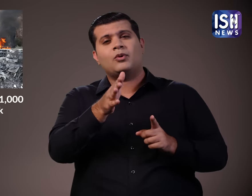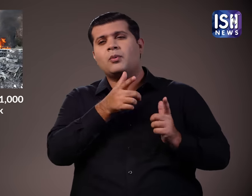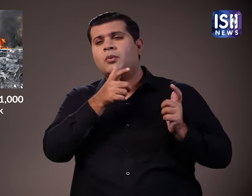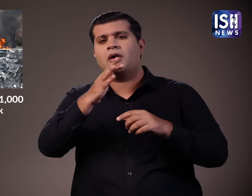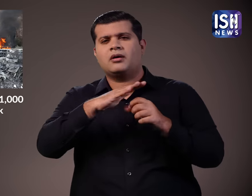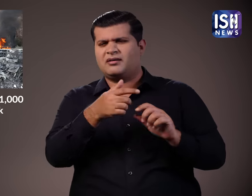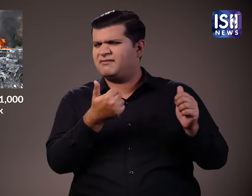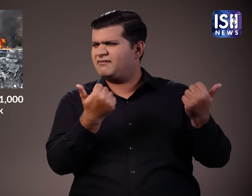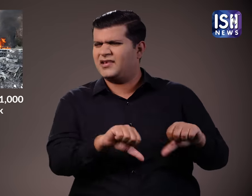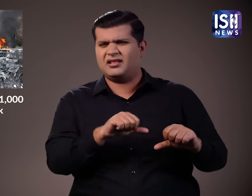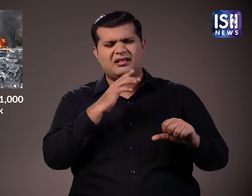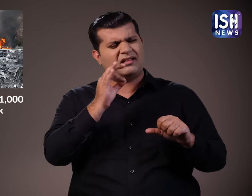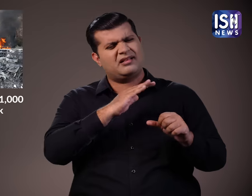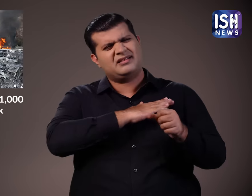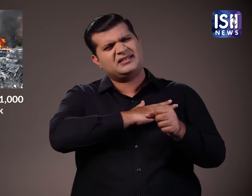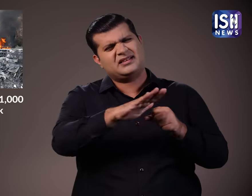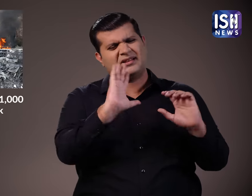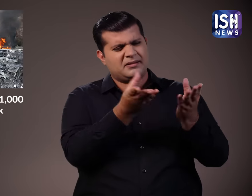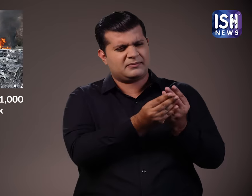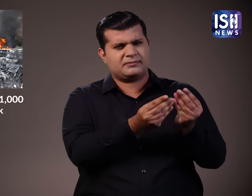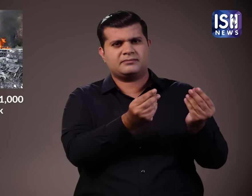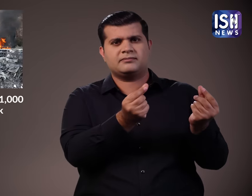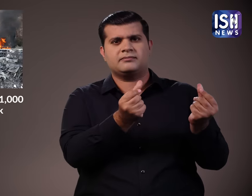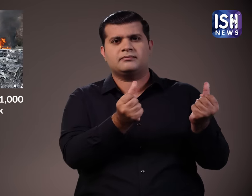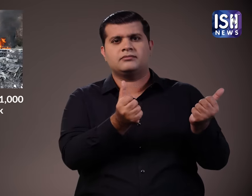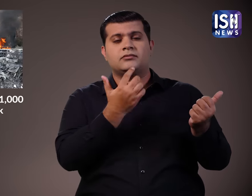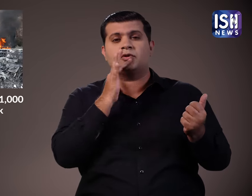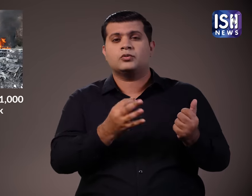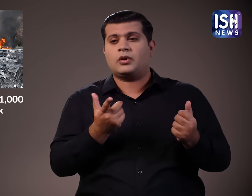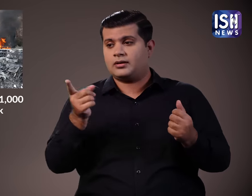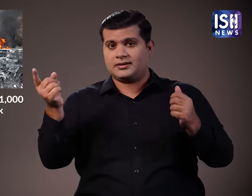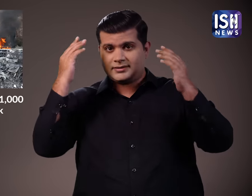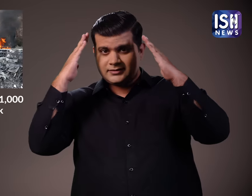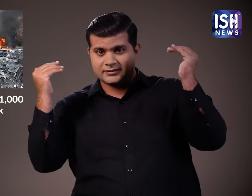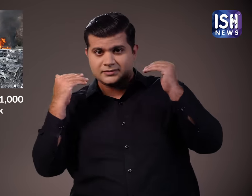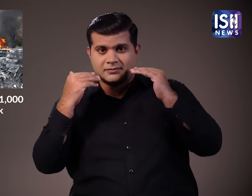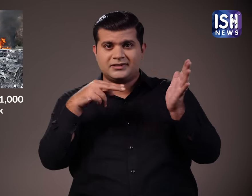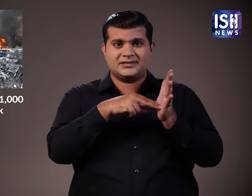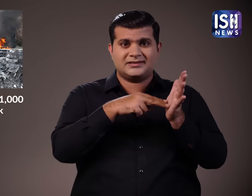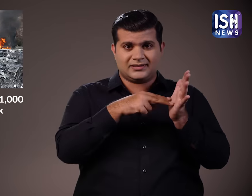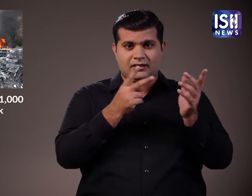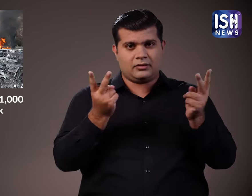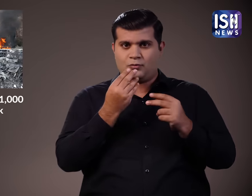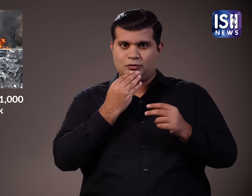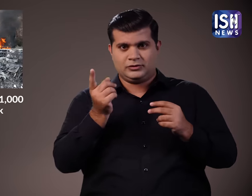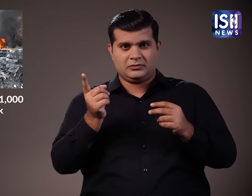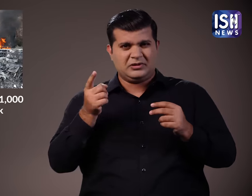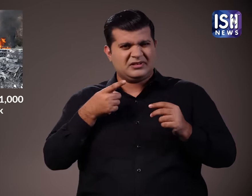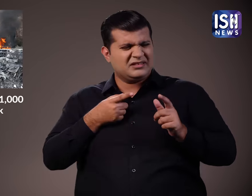समर्थन ना मिले तो इस्राइल को हराना संभव है मिस्र और सीरिया का लक्ष इस्राइल को पूरी तरह से